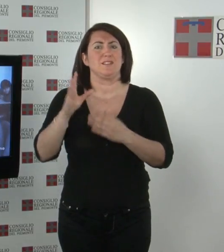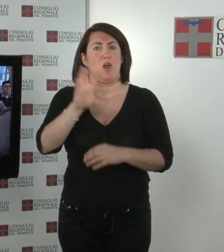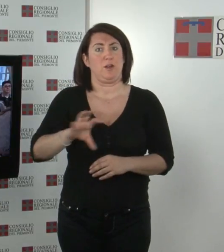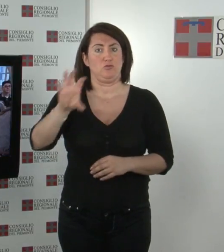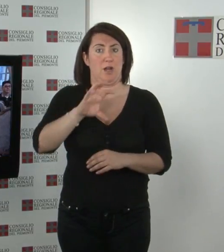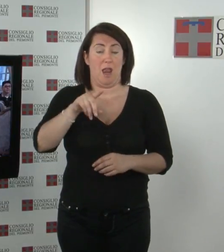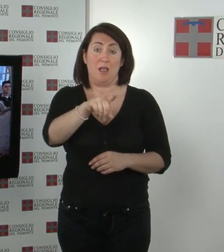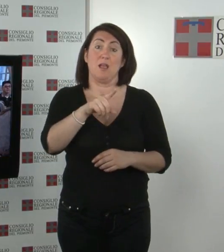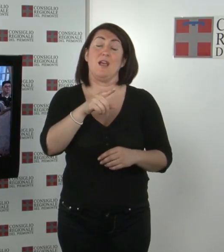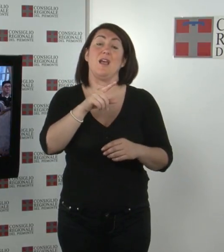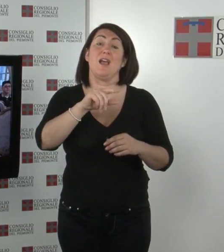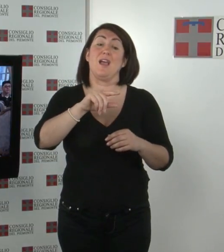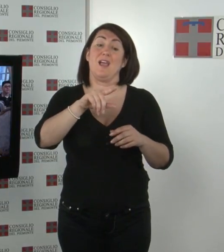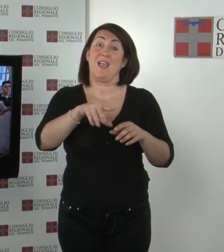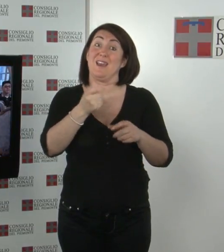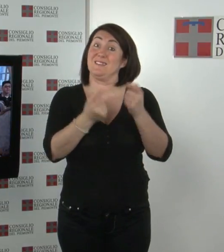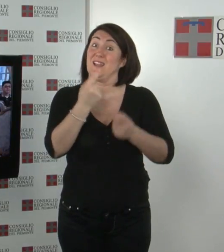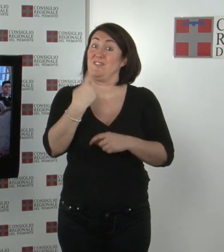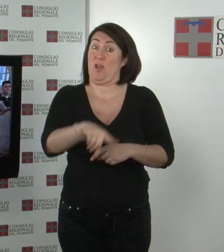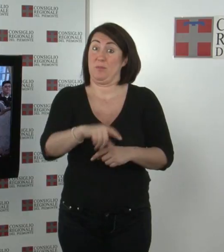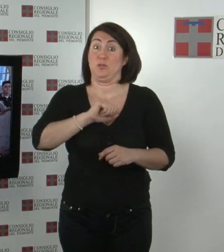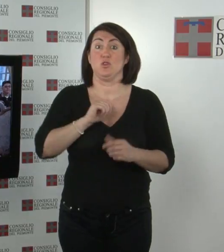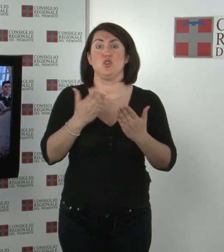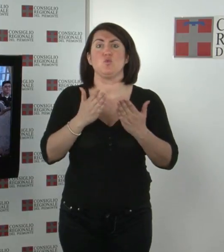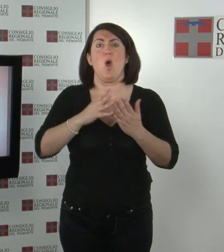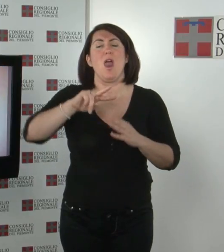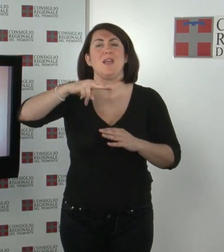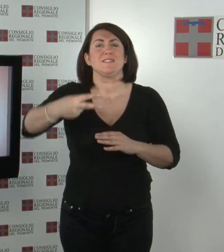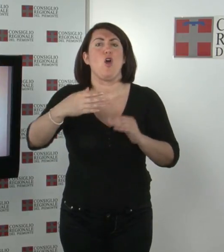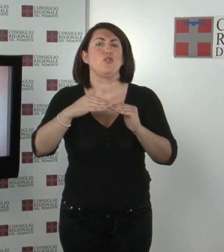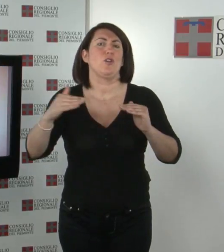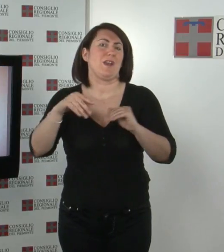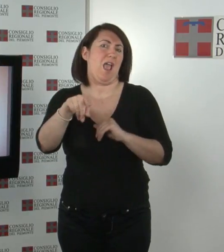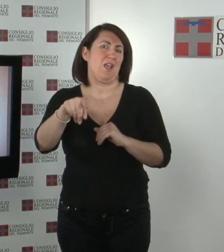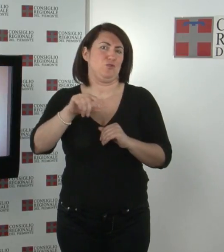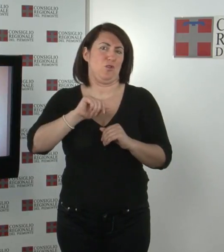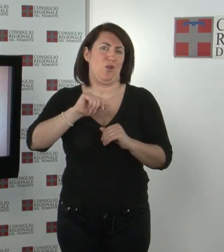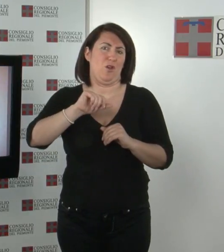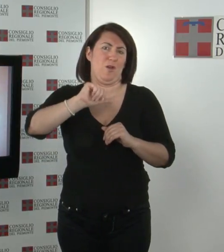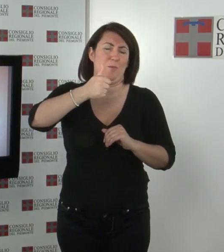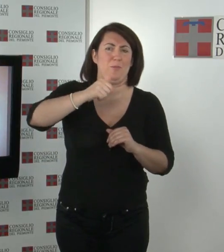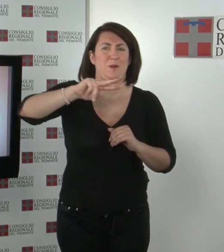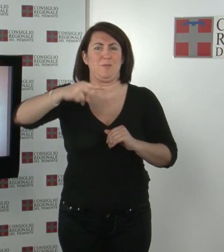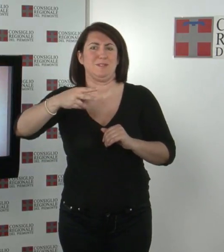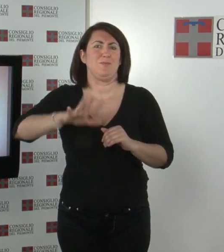secondarie di primo e secondo grado della regione è stata ideata per promuovere la conoscenza, la diffusione dei valori e degli ideali della Carta